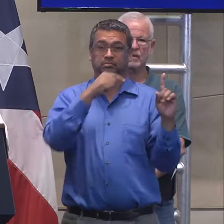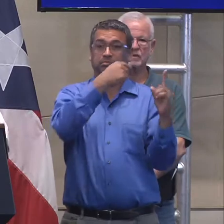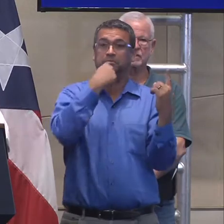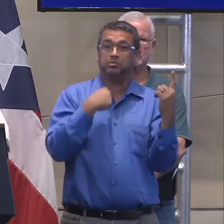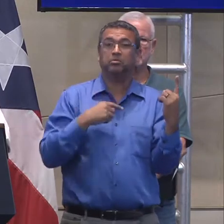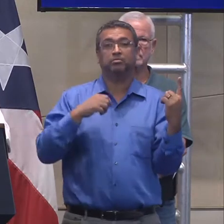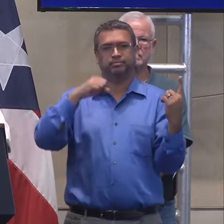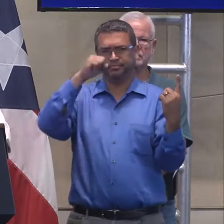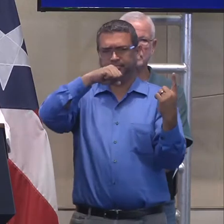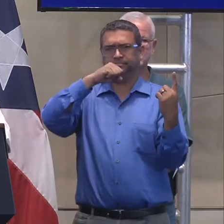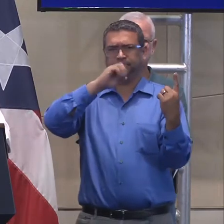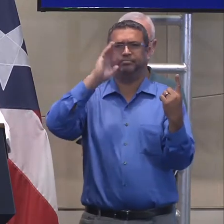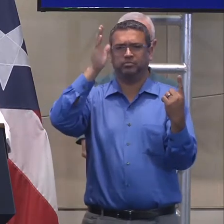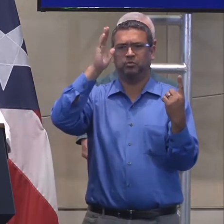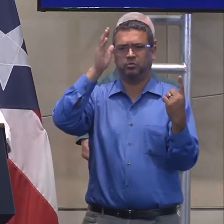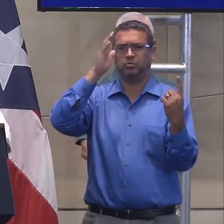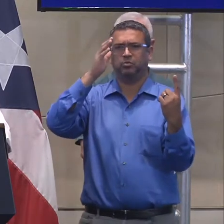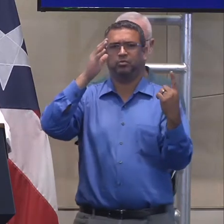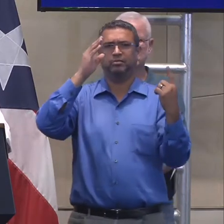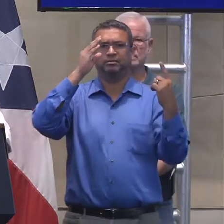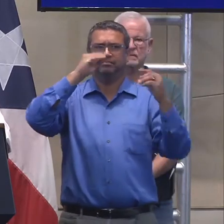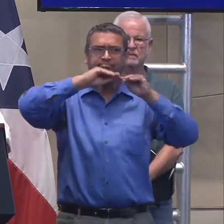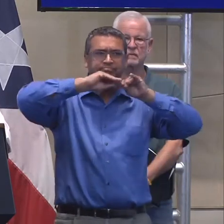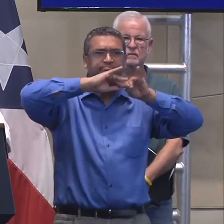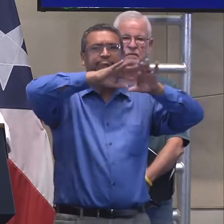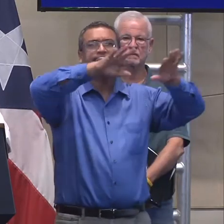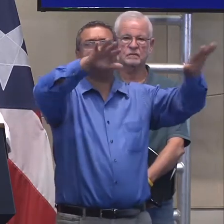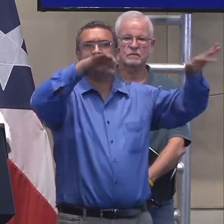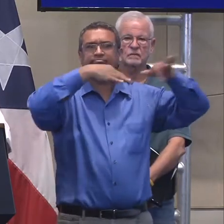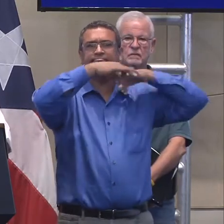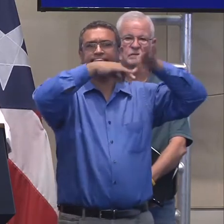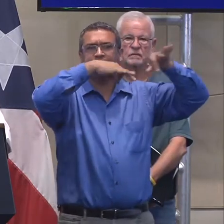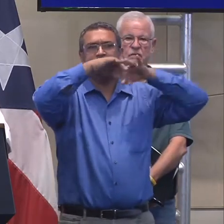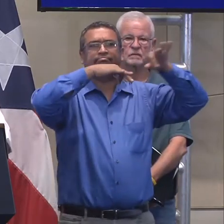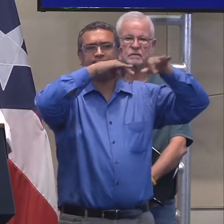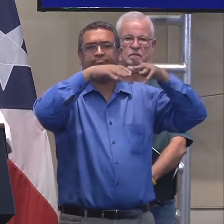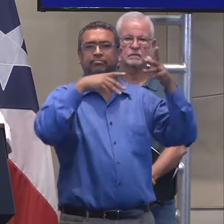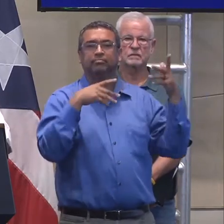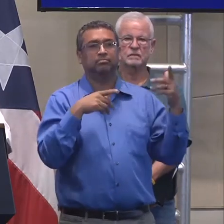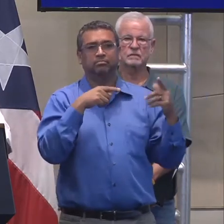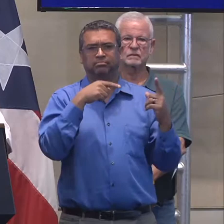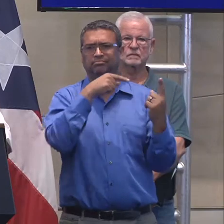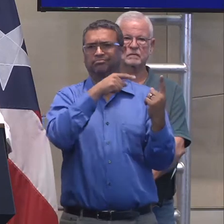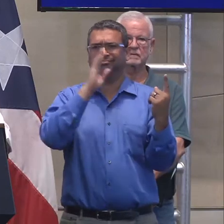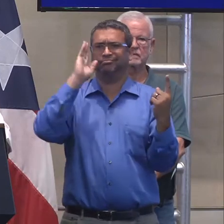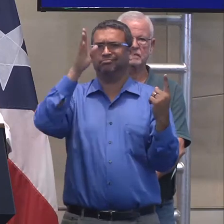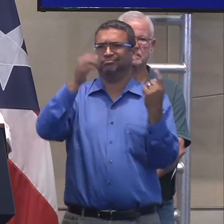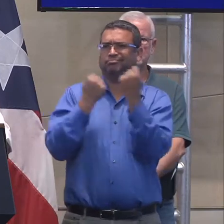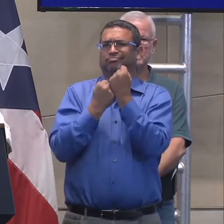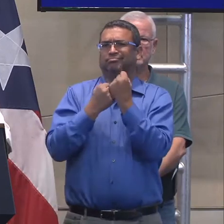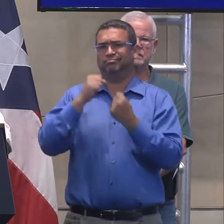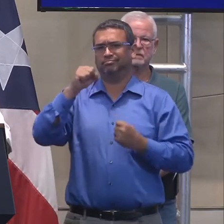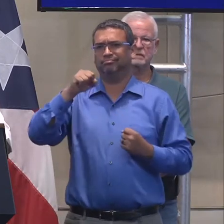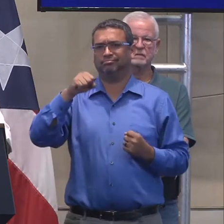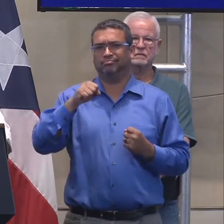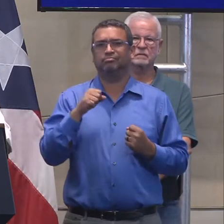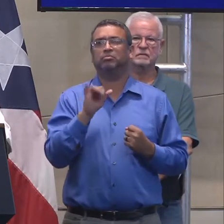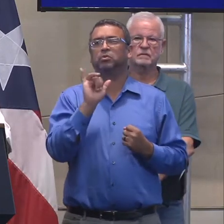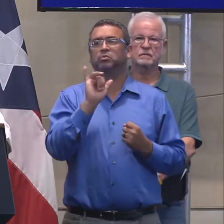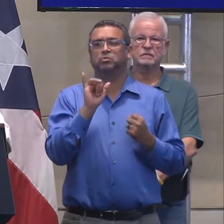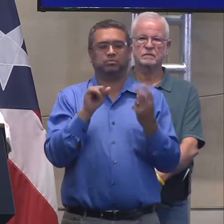esa voz fuerte, que iba a continuar, ¿verdad? Que contábamos con el apoyo de él y del presidente en esta